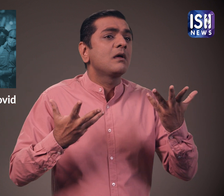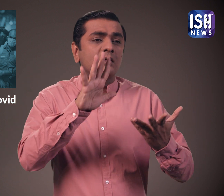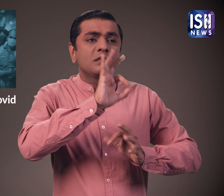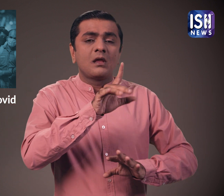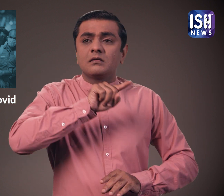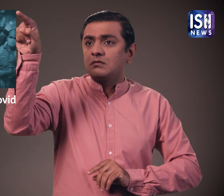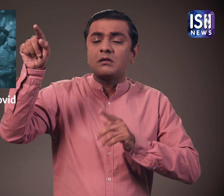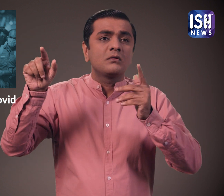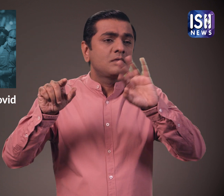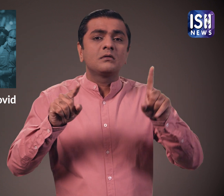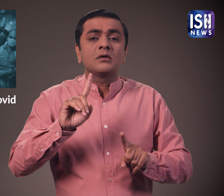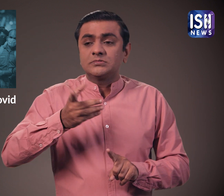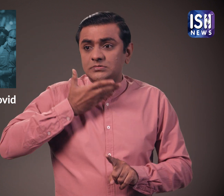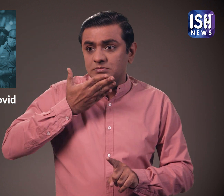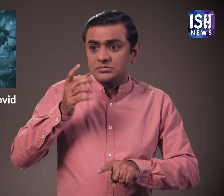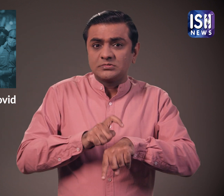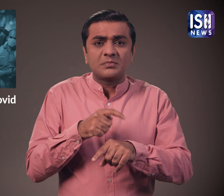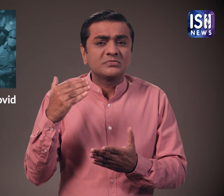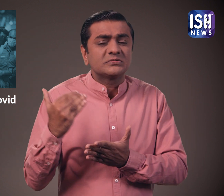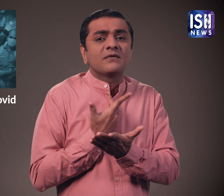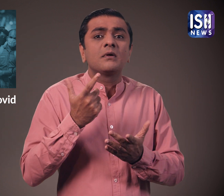और हर कोई अपने कर्तव्य के प्रतीज जाग रुखे